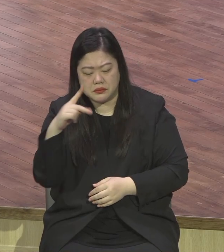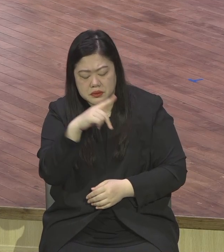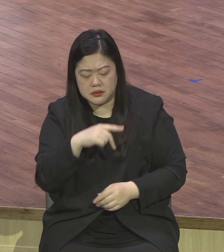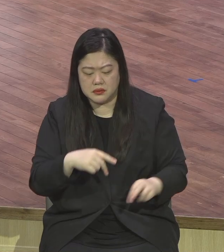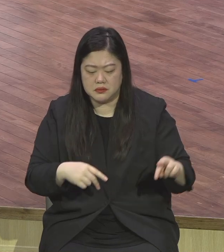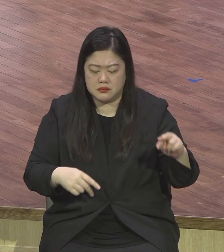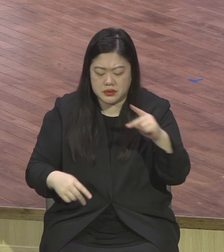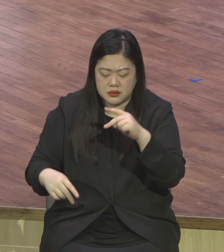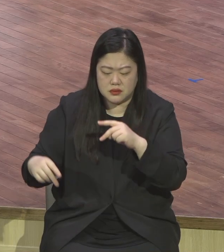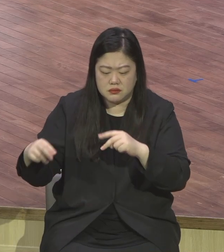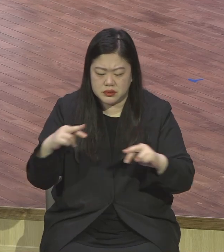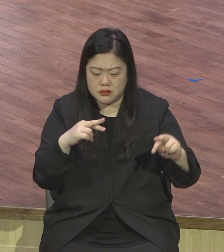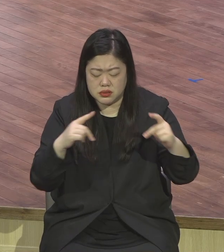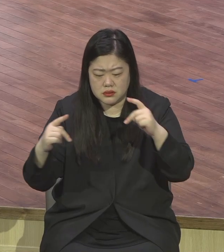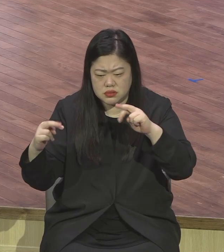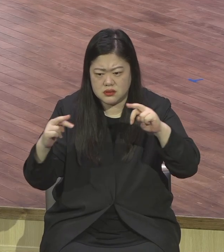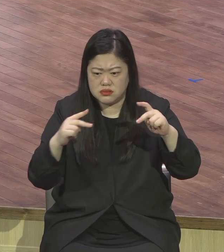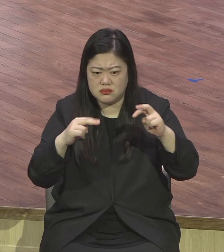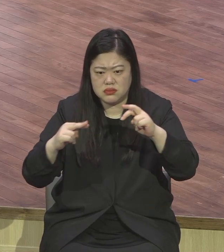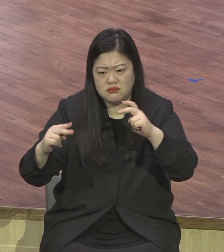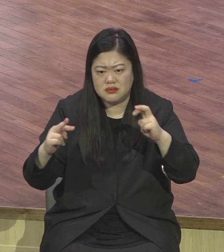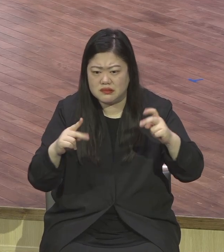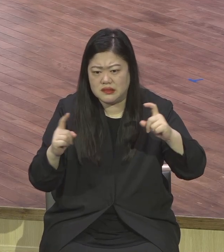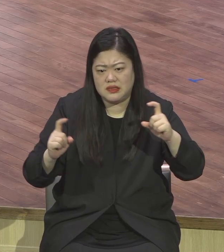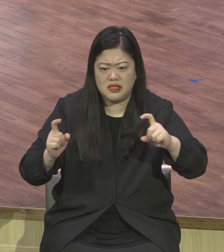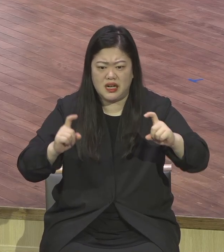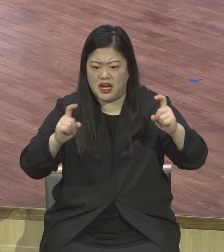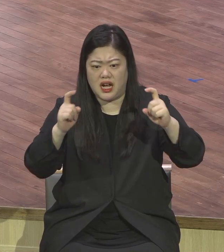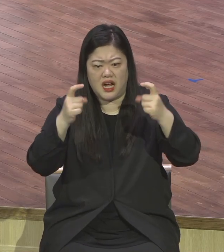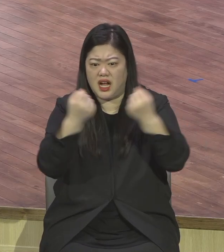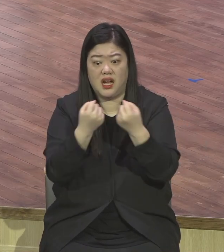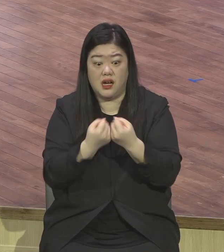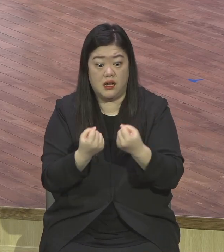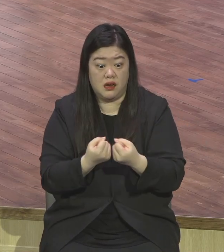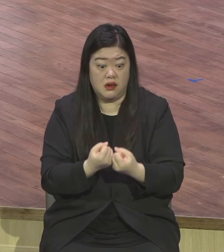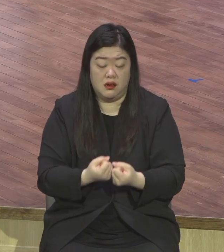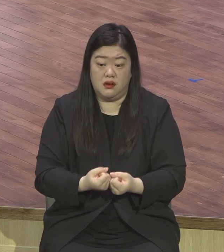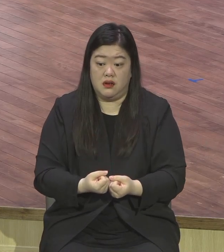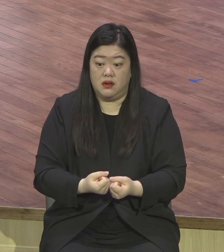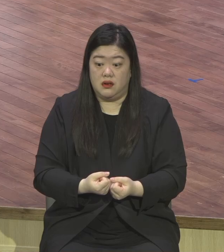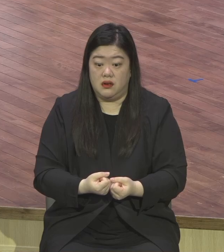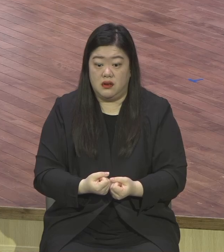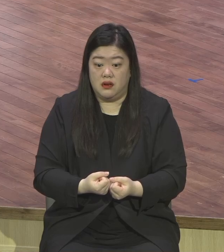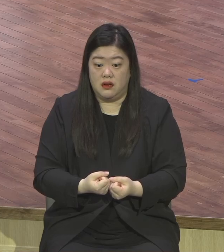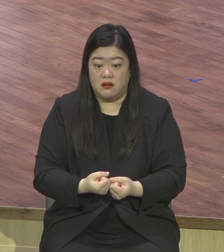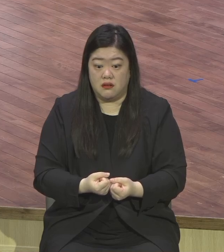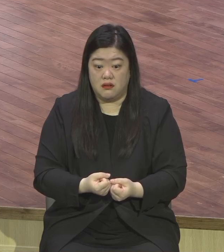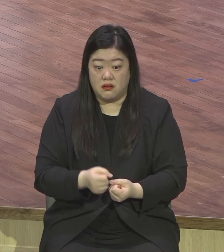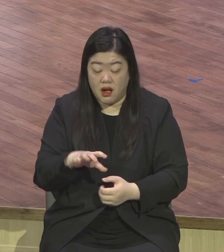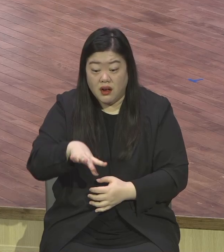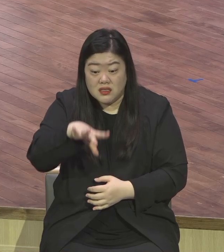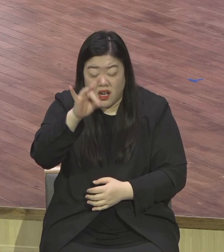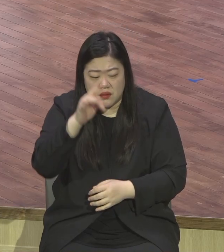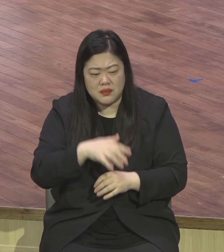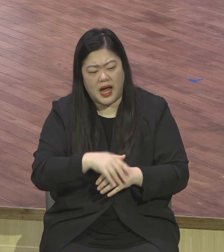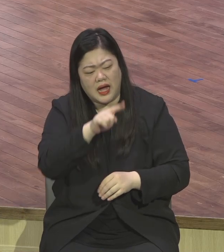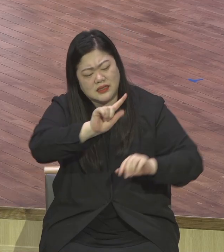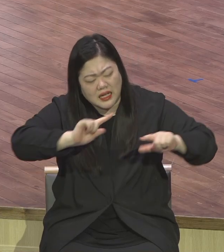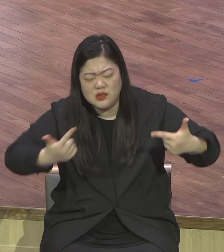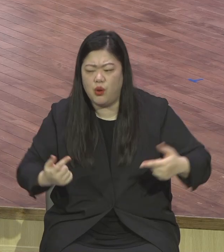별것도 아닌데 그것이 오해가 돼서 그것이 다시 물고 물고 물고 이래가지고 크게 자꾸 말이 확장이 되면서 또 확장돼.